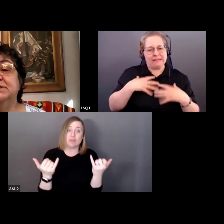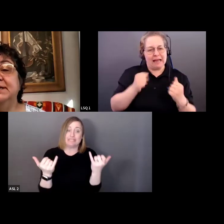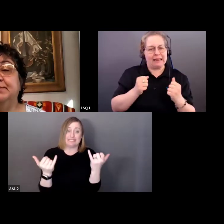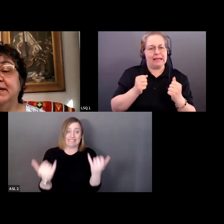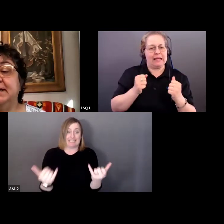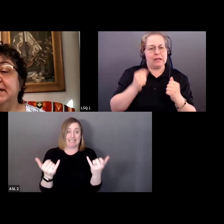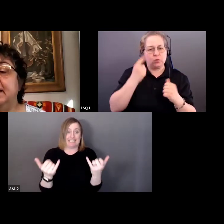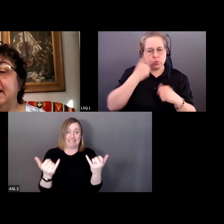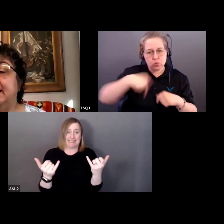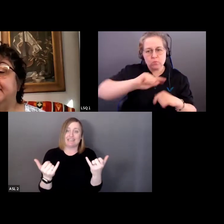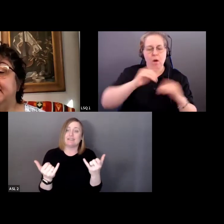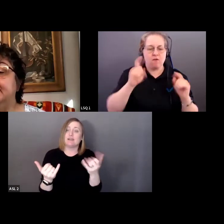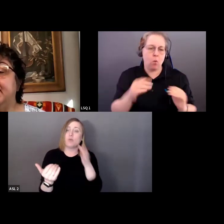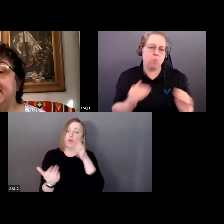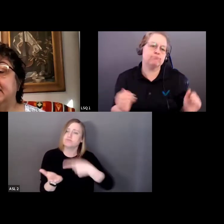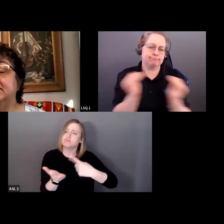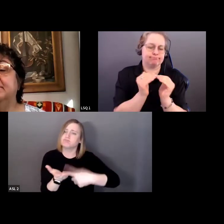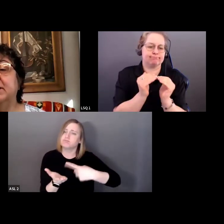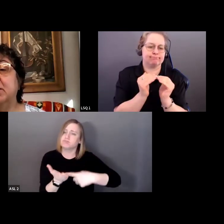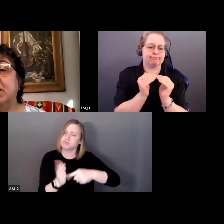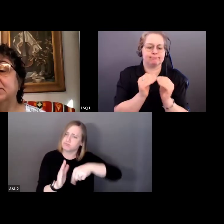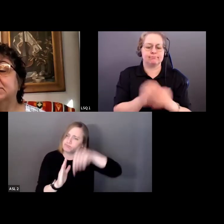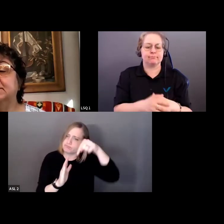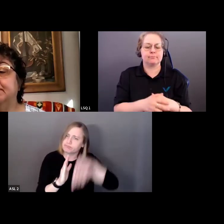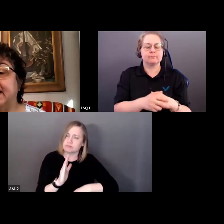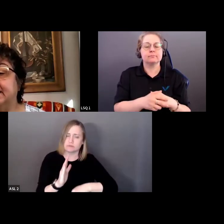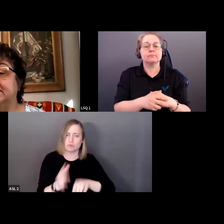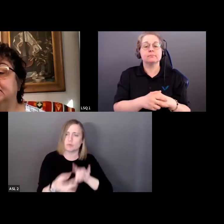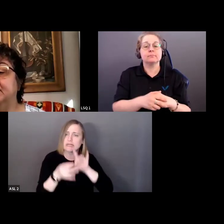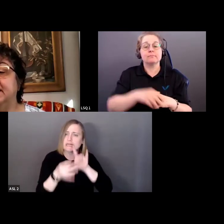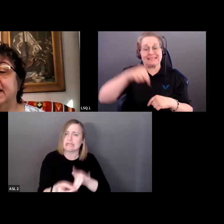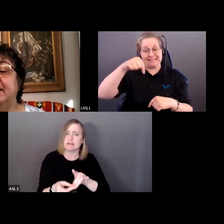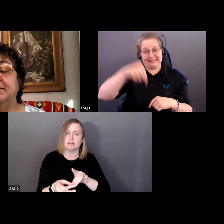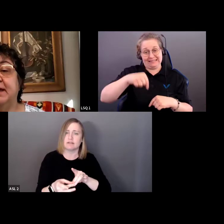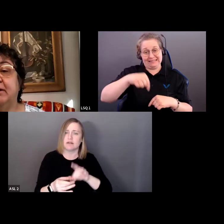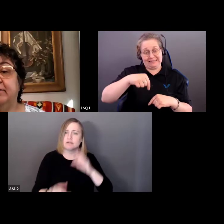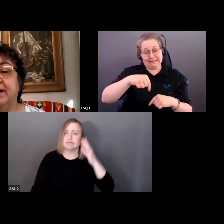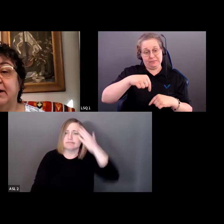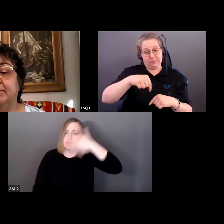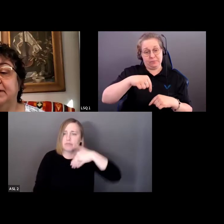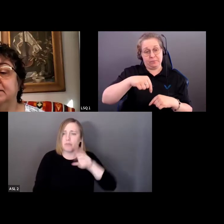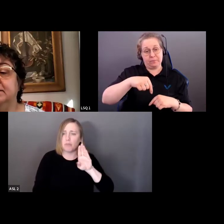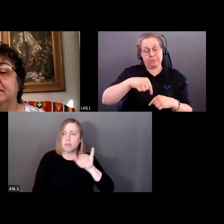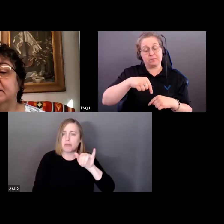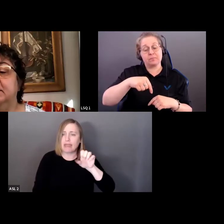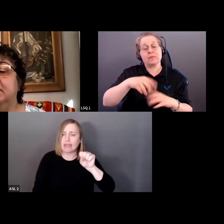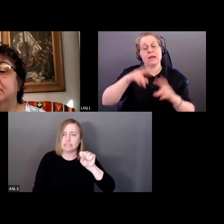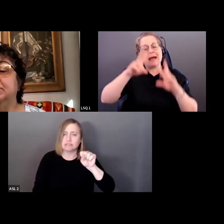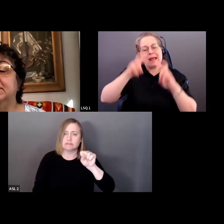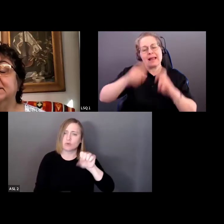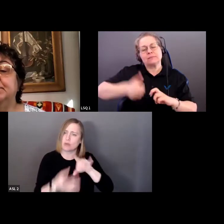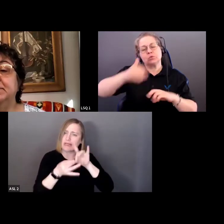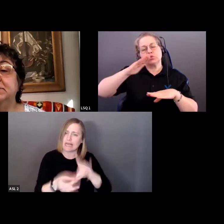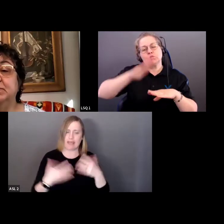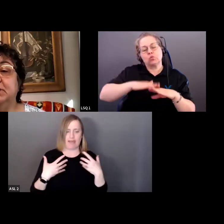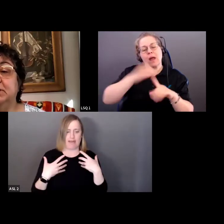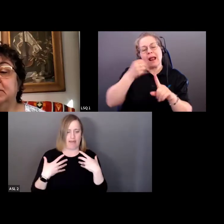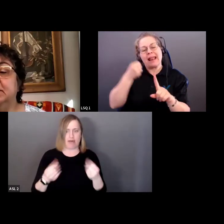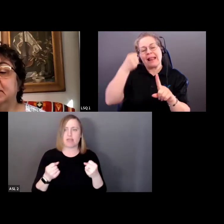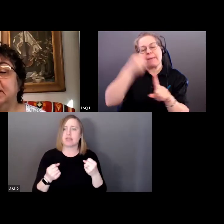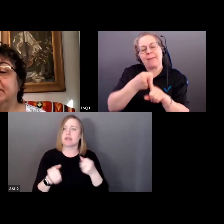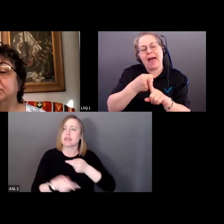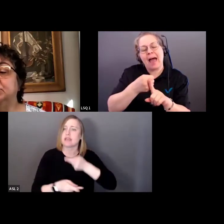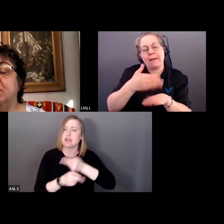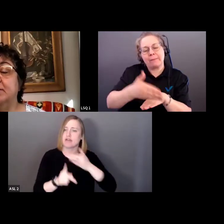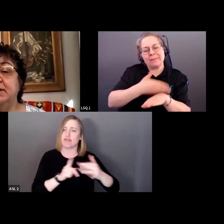Cette séance examine plus profondément l'impact des préjugés inconscients dans un environnement